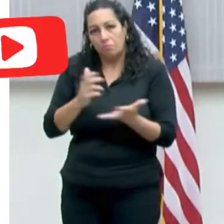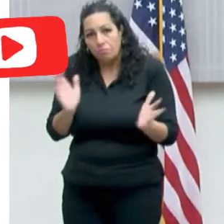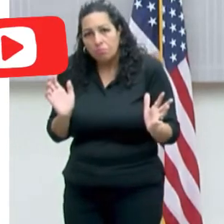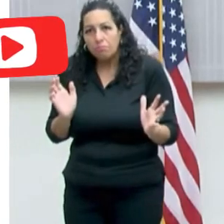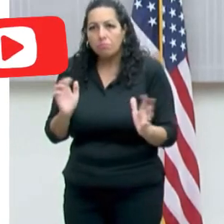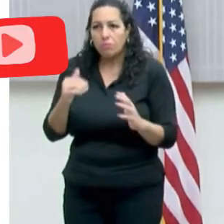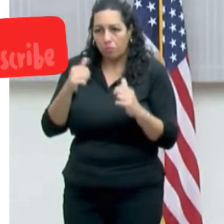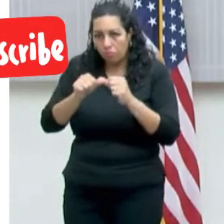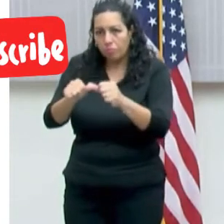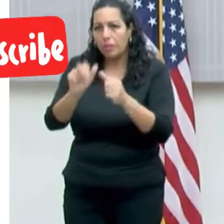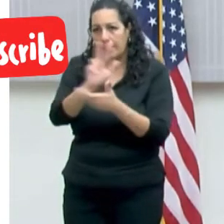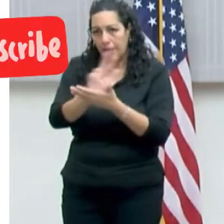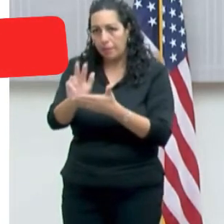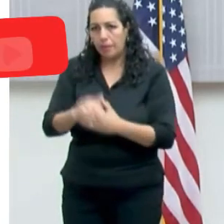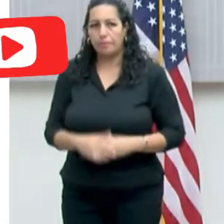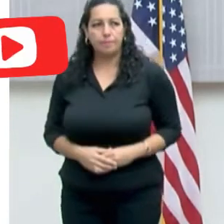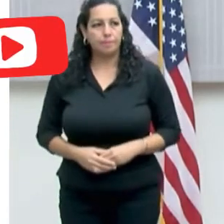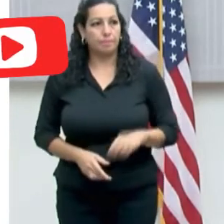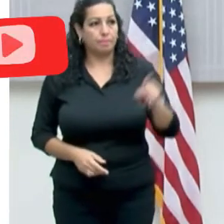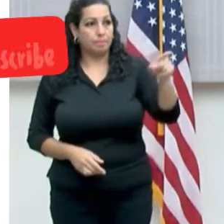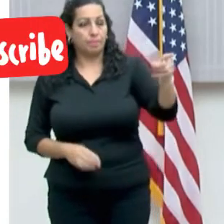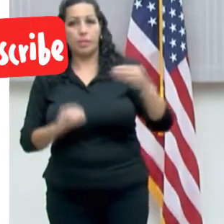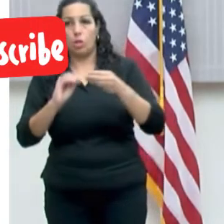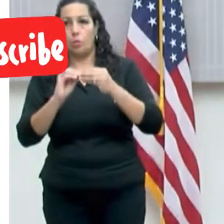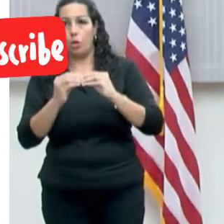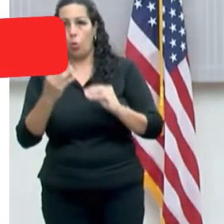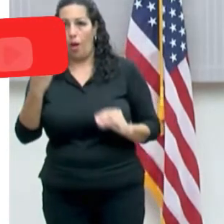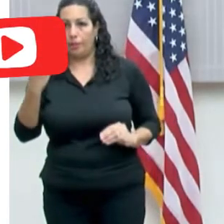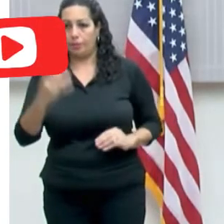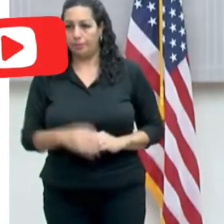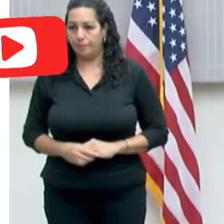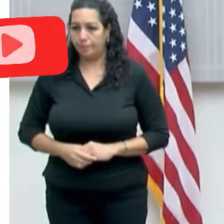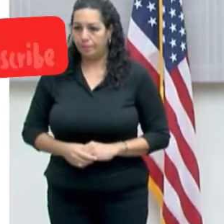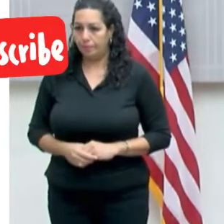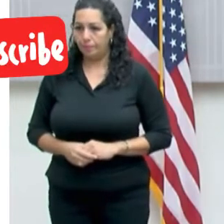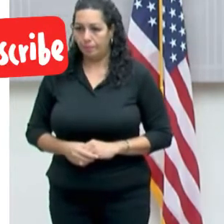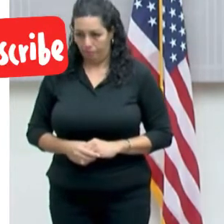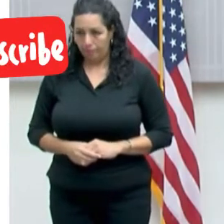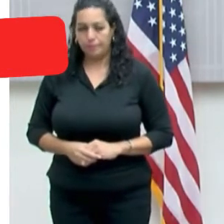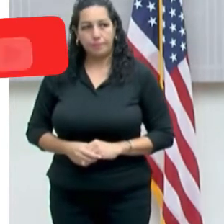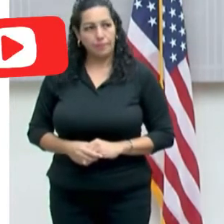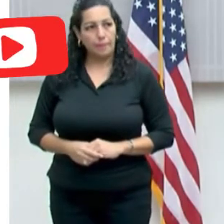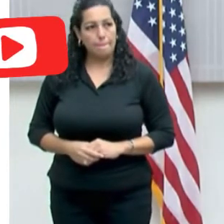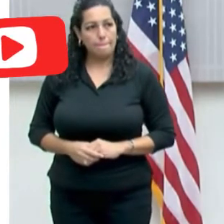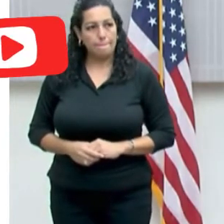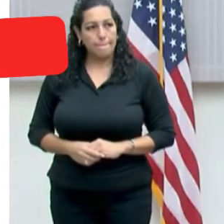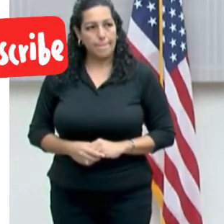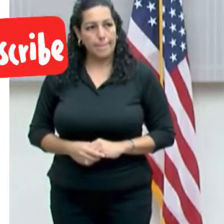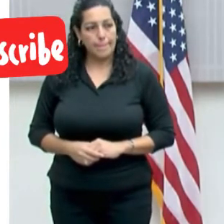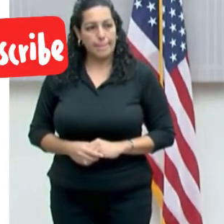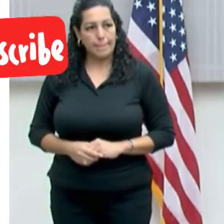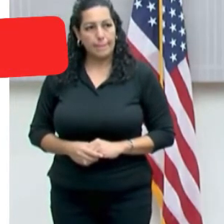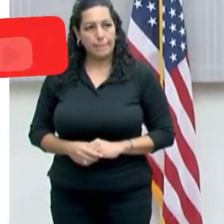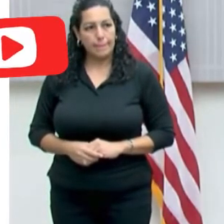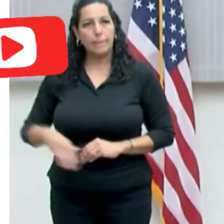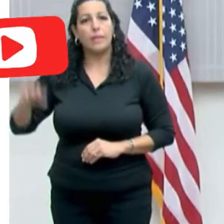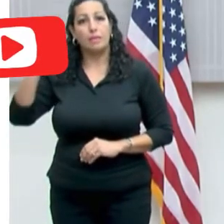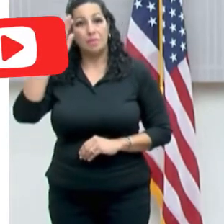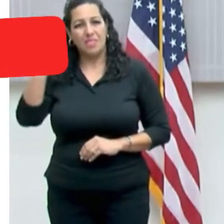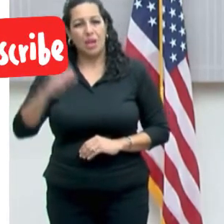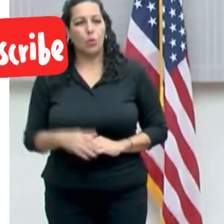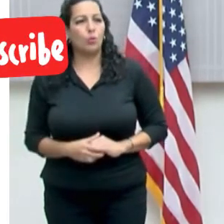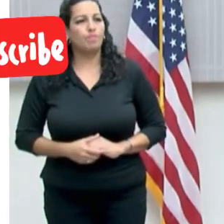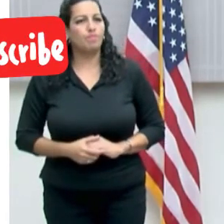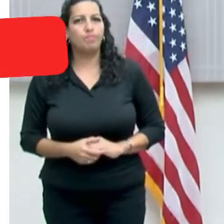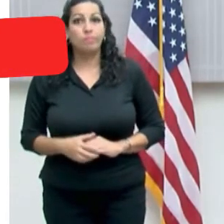las próximas tres semanas. Noticentro. Saludos, gobernador, secretario. Si estamos aquí